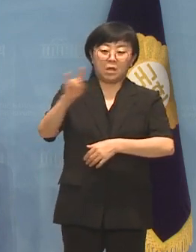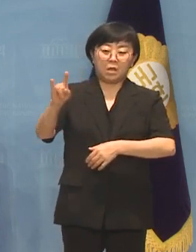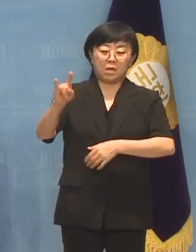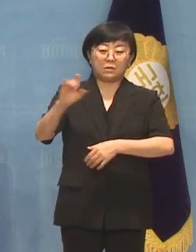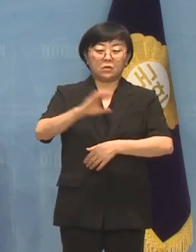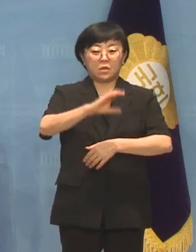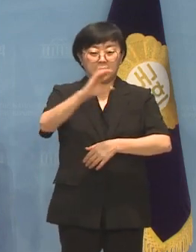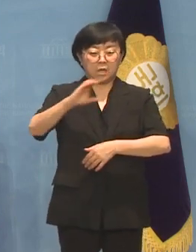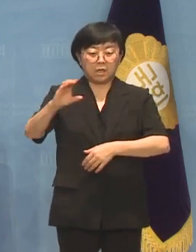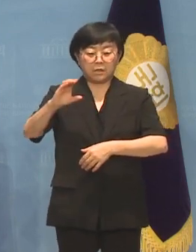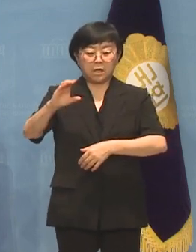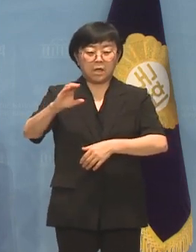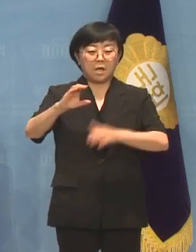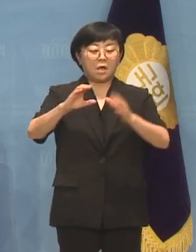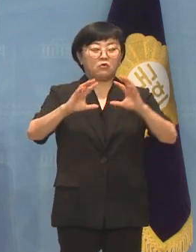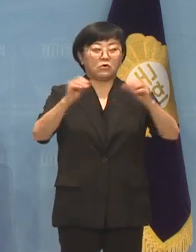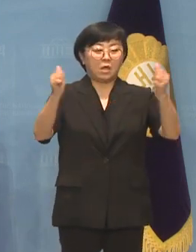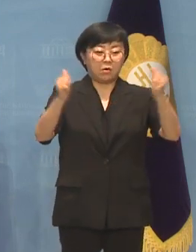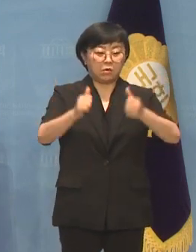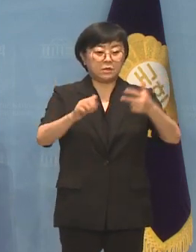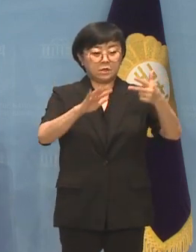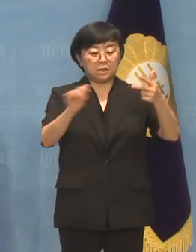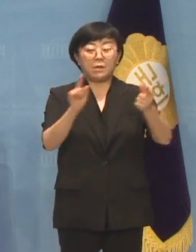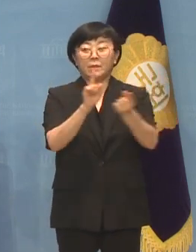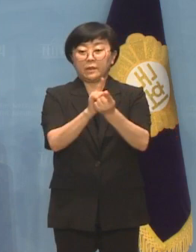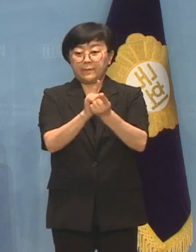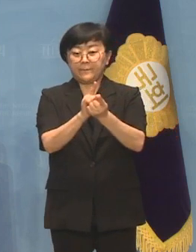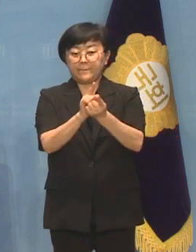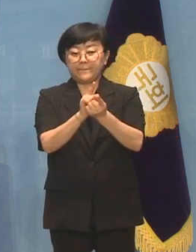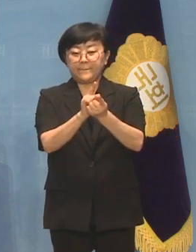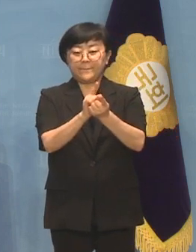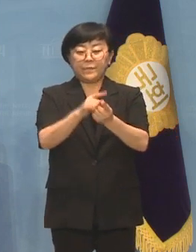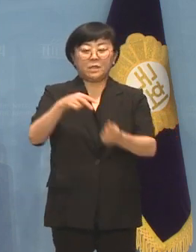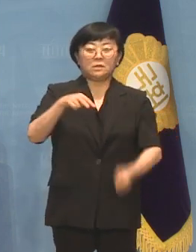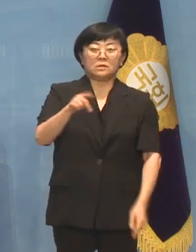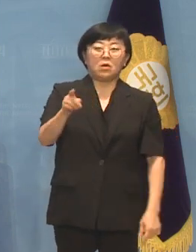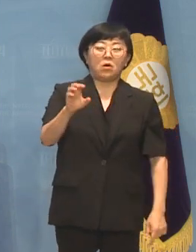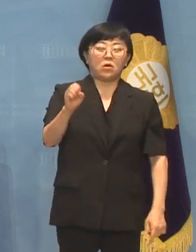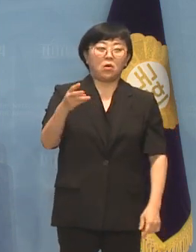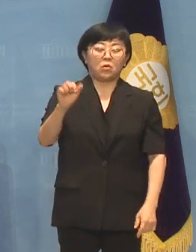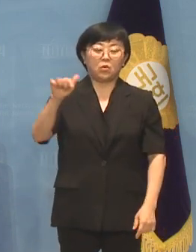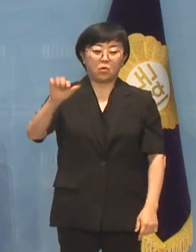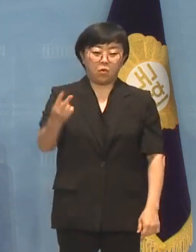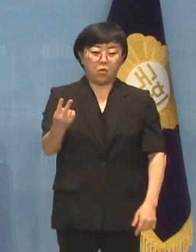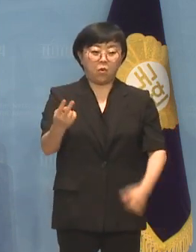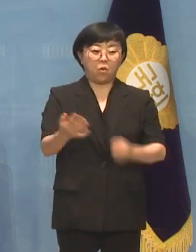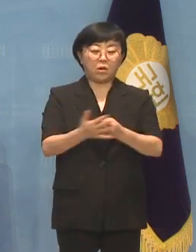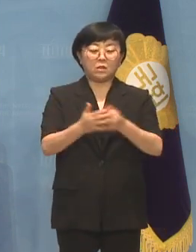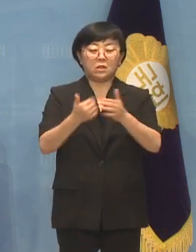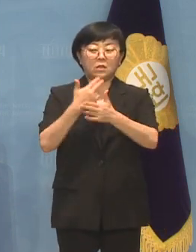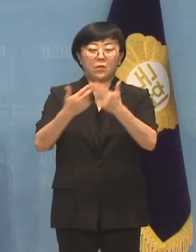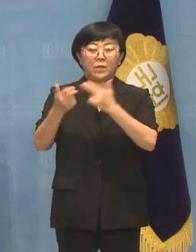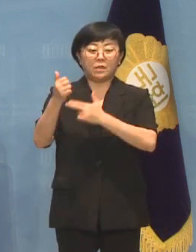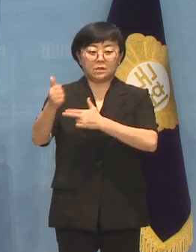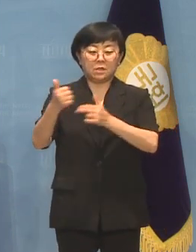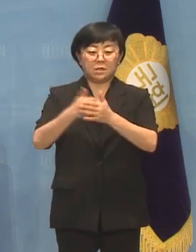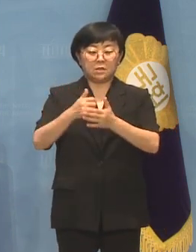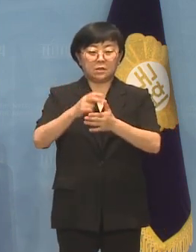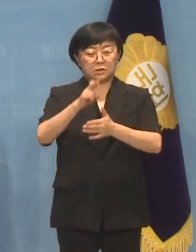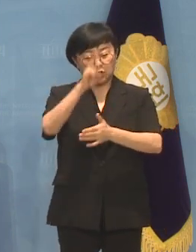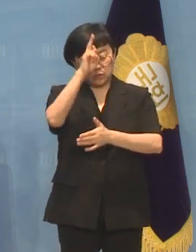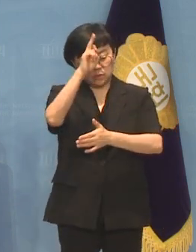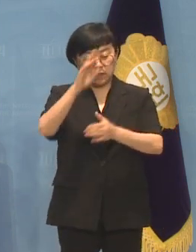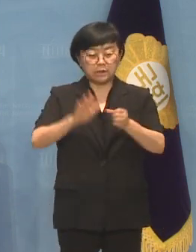캐나다 상하은 의원 7인과 면담하고 서영교 한 캐나다 의원 진선협회장이 정우회